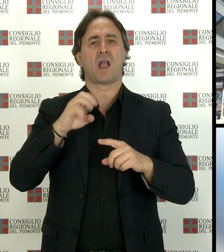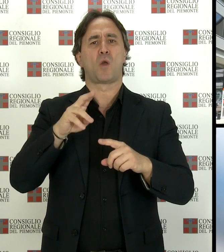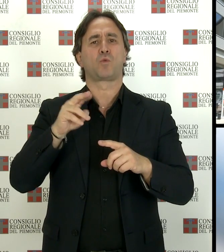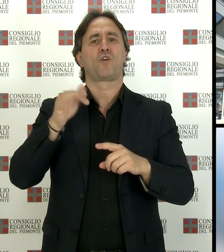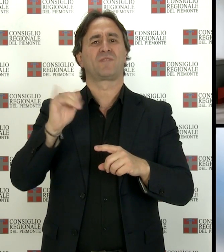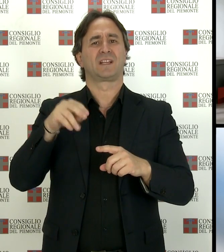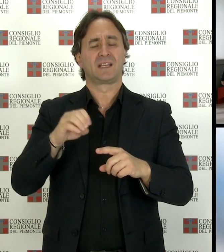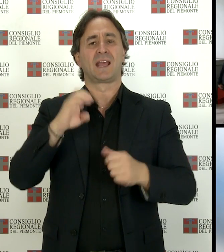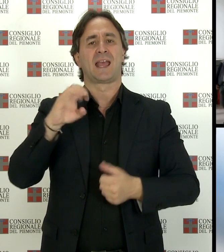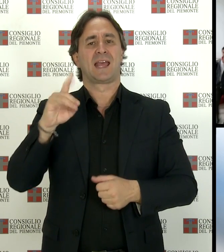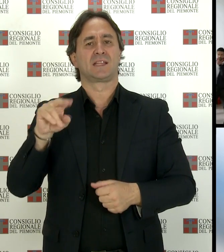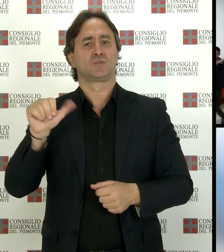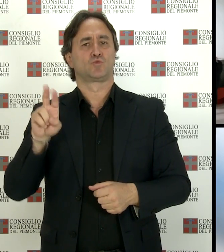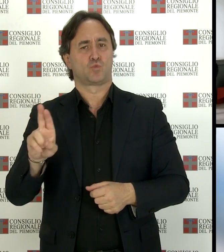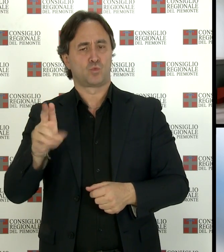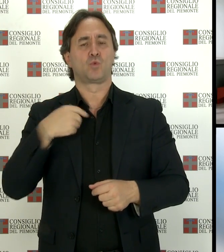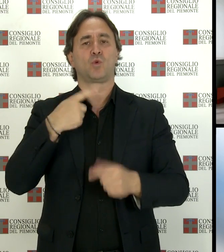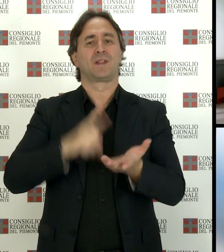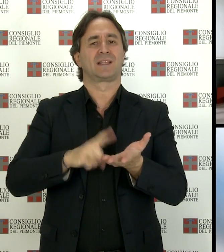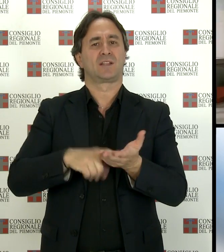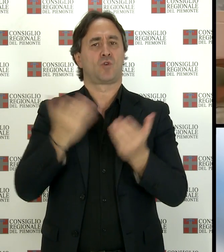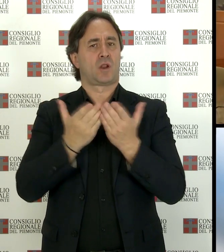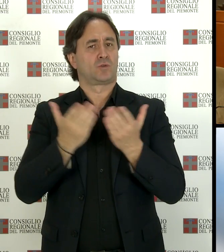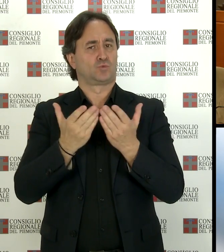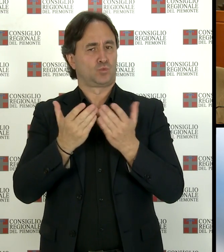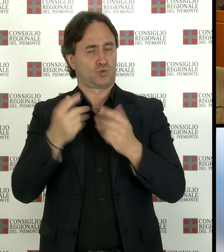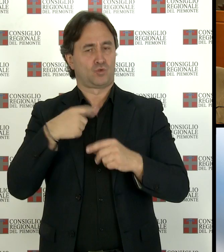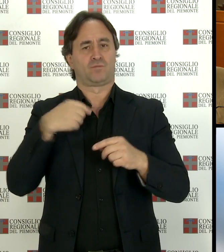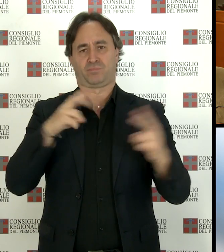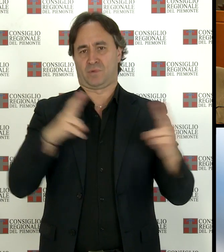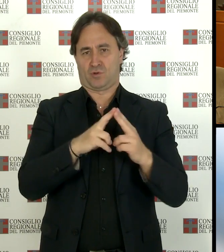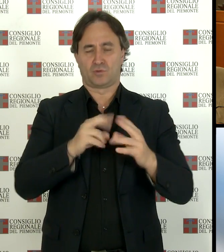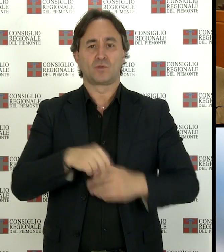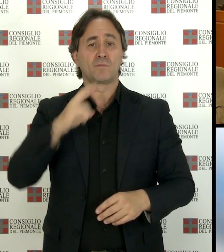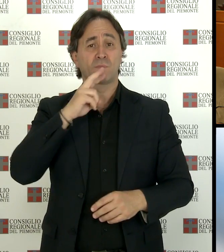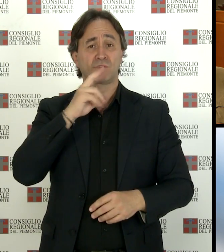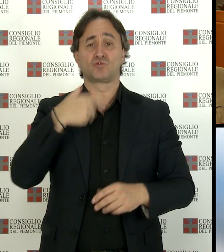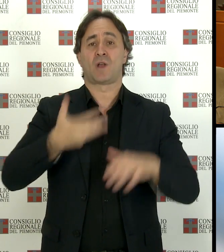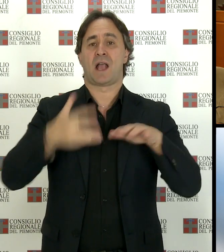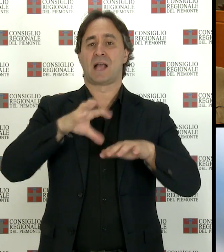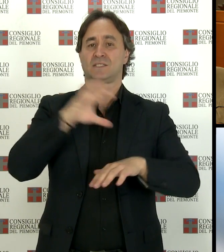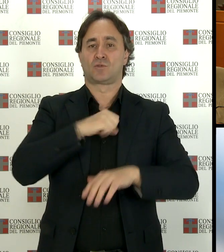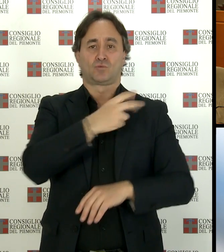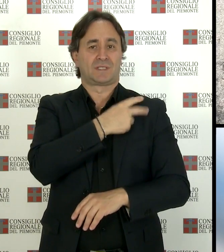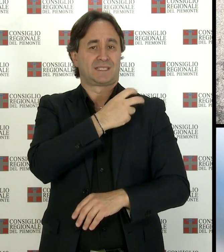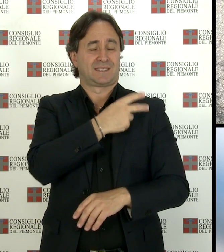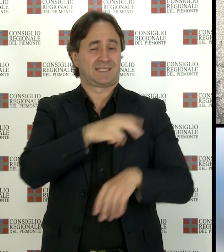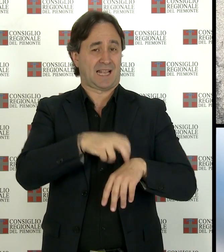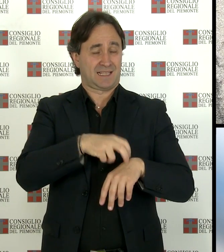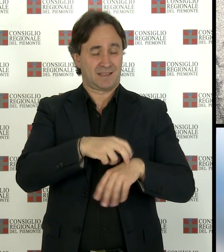edisu ente per il diritto allo studio universitario nel pomeriggio l'assessore alla sanità ha svolto una comunicazione sul nuovo decreto che fissa